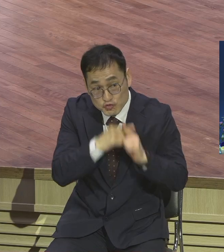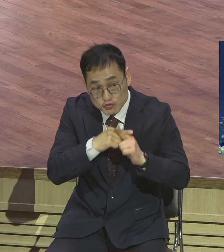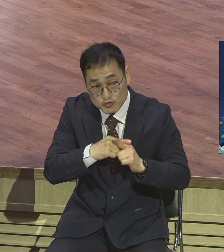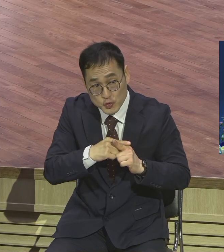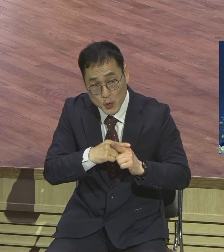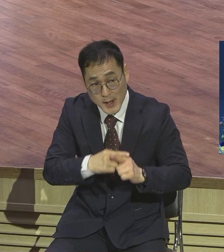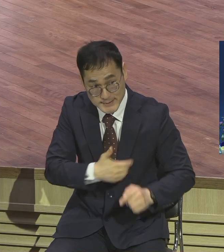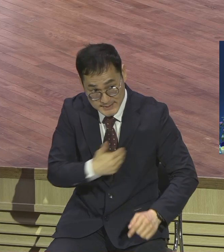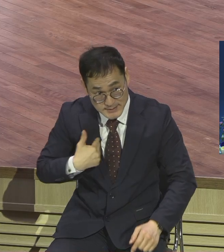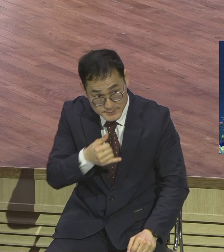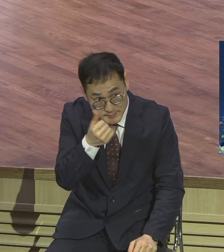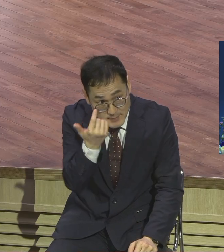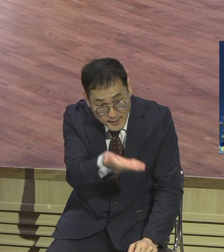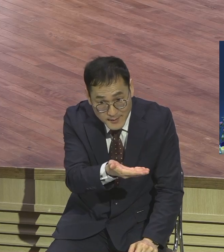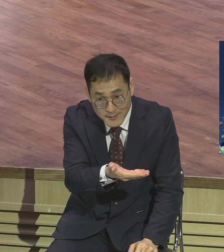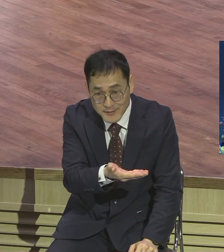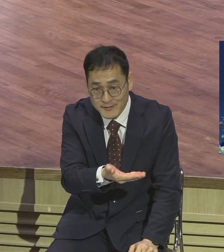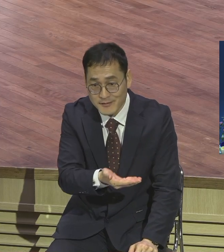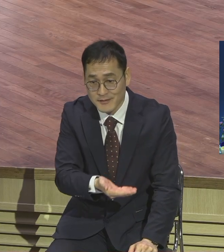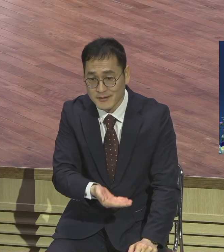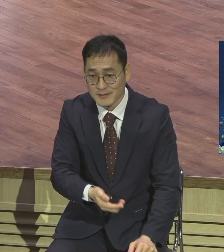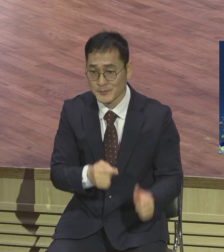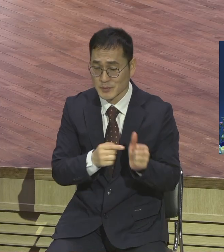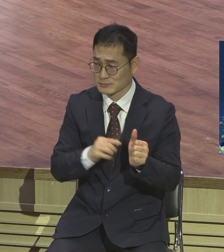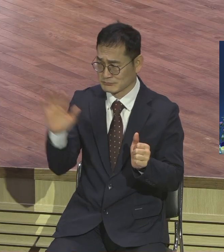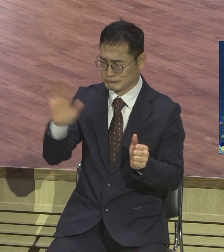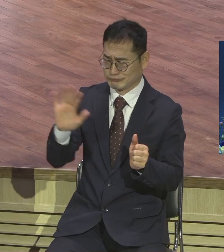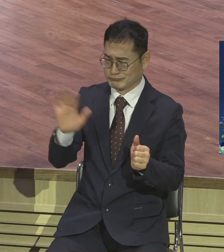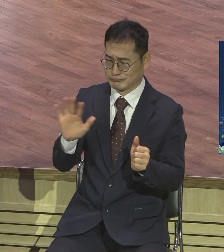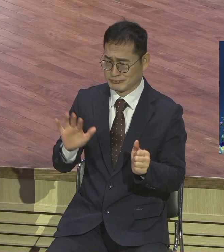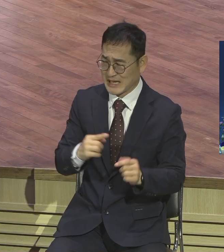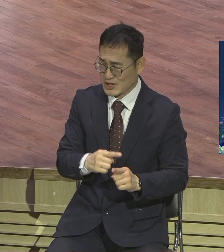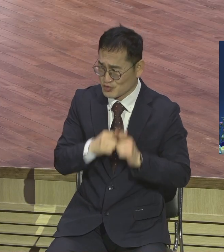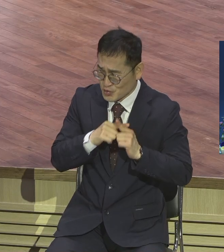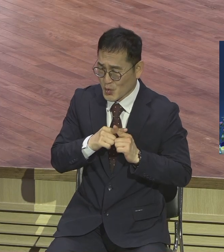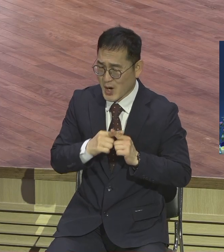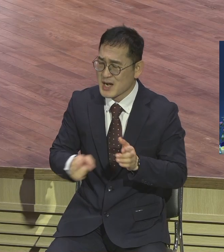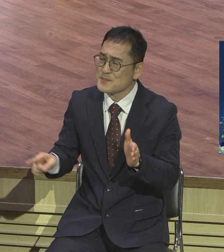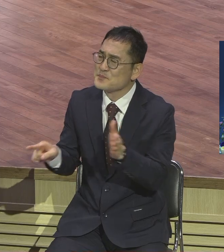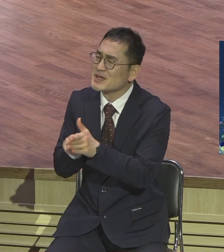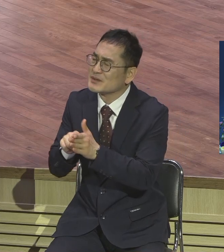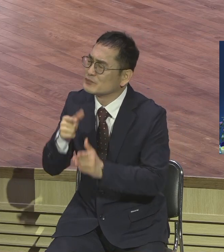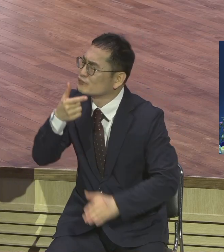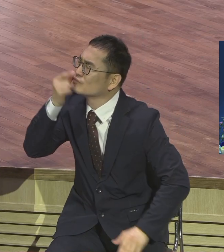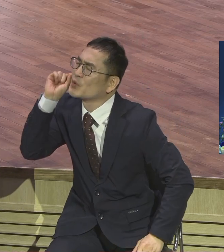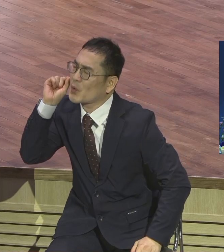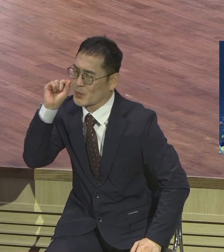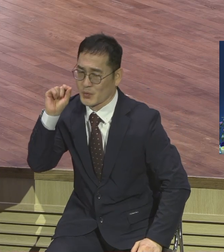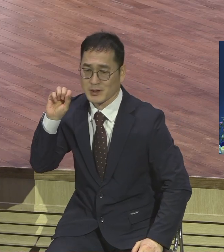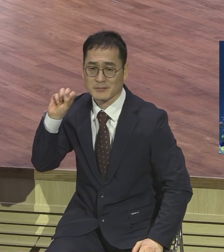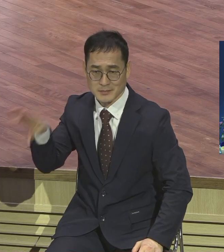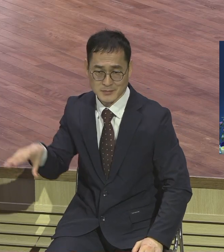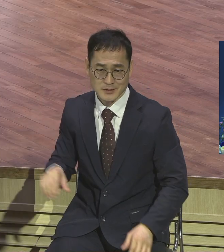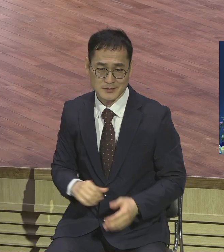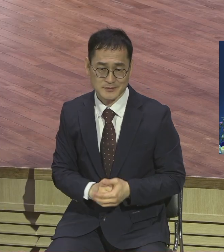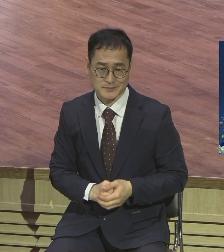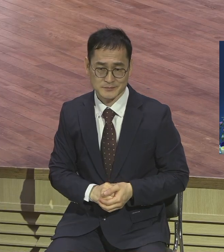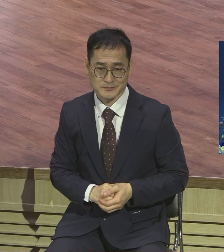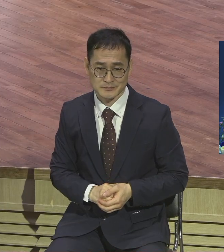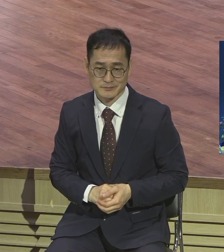무디 목사님 나는 순교할 믿음이 없습니다 라고 대답을 했습니다 그러니까 이 사람이